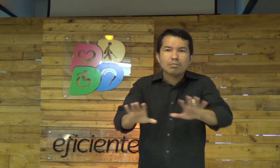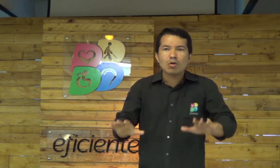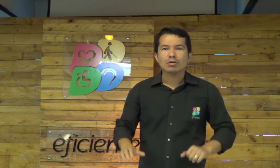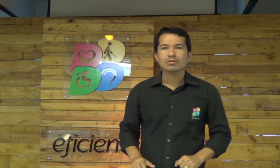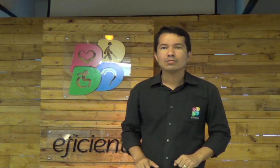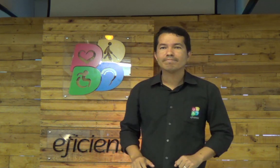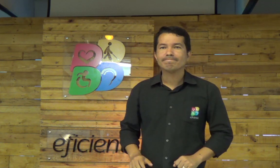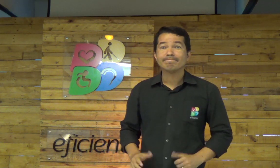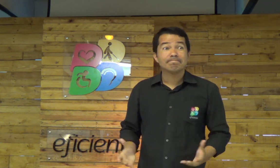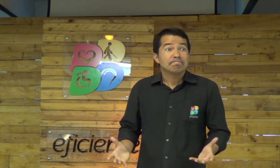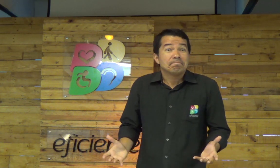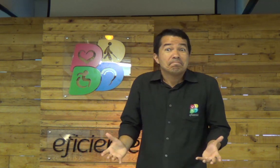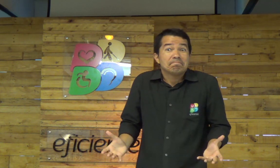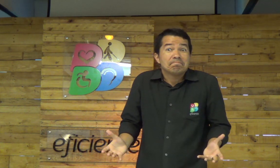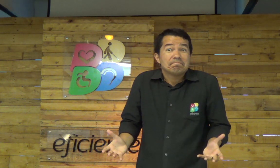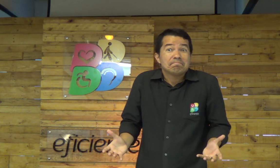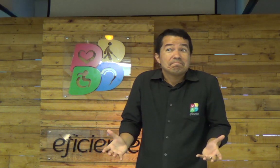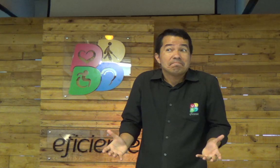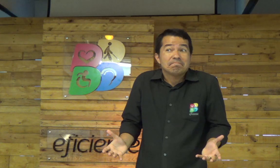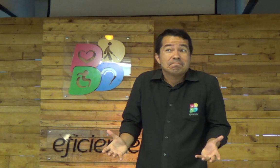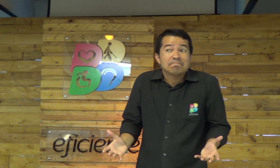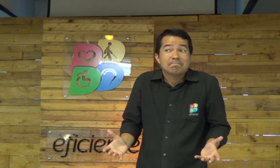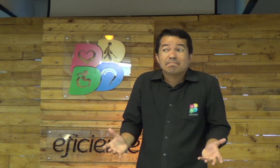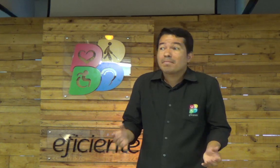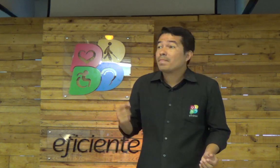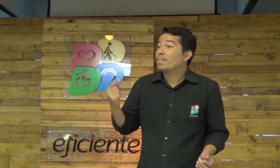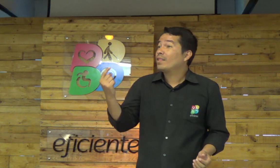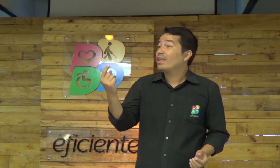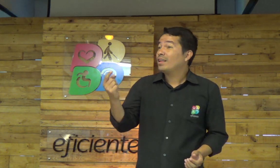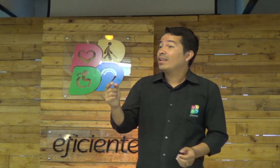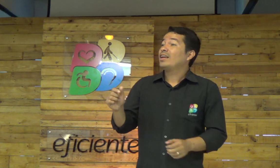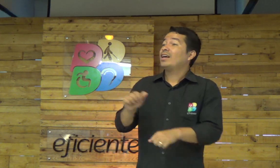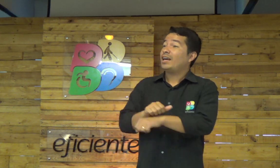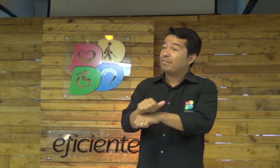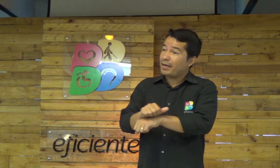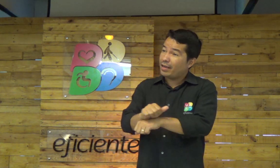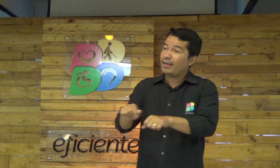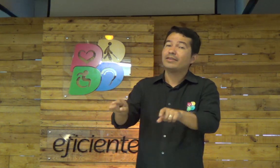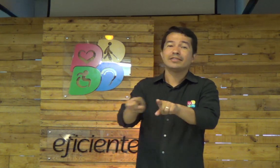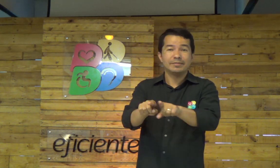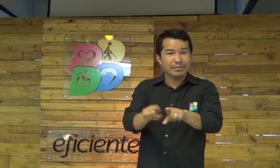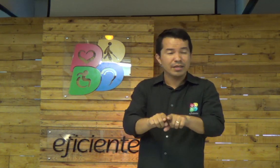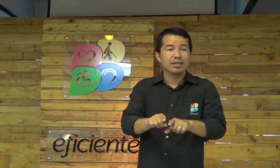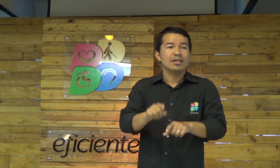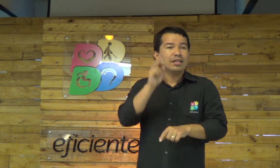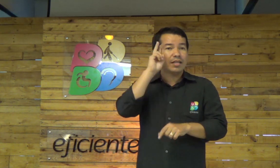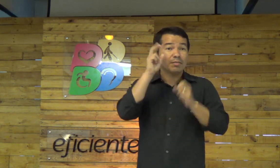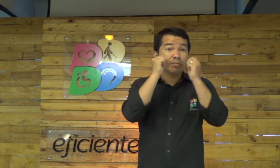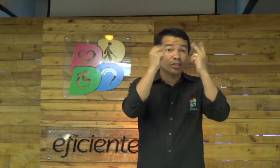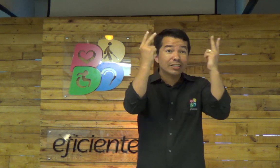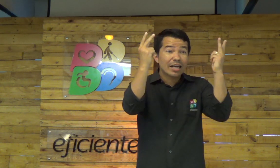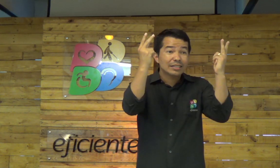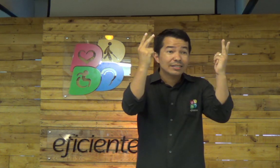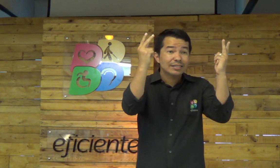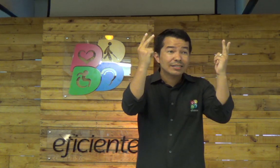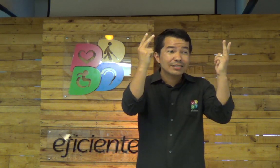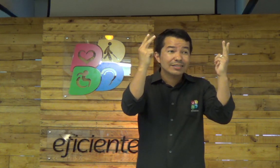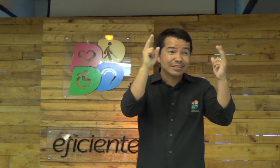Ele enxergava pouco, de repente começou a escurecer as suas listas. Abraão, a mesma coisa. Moisés.